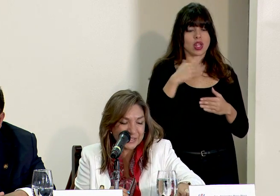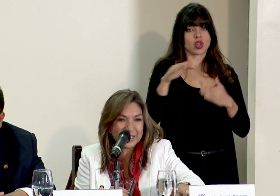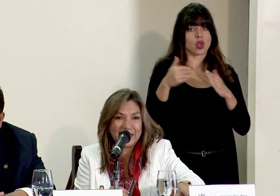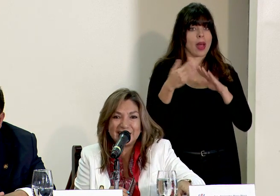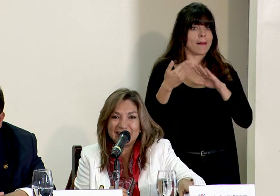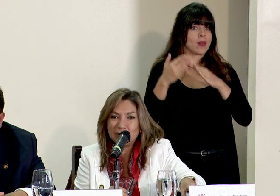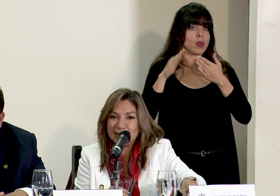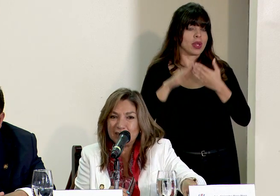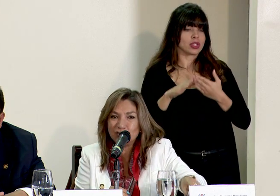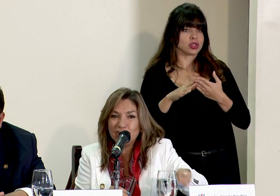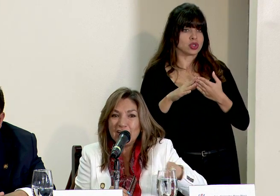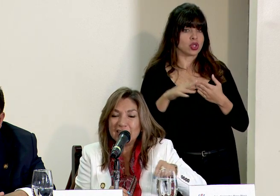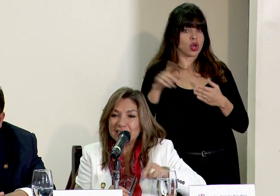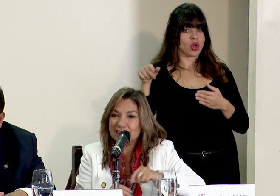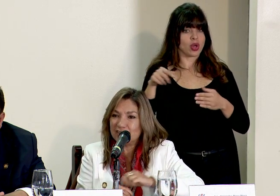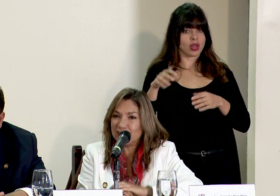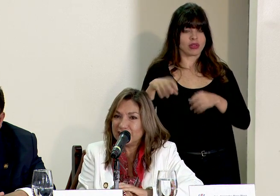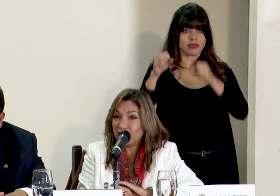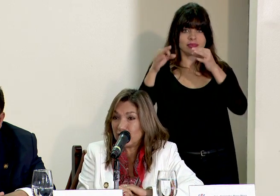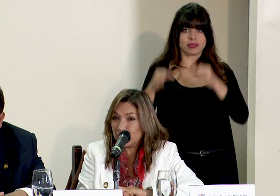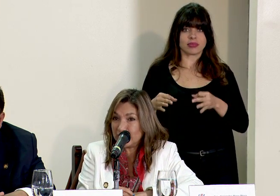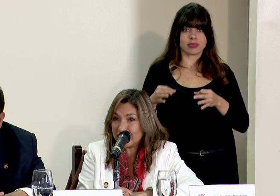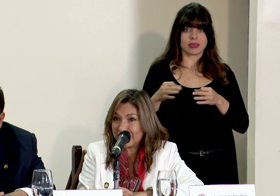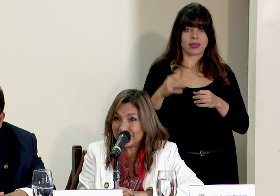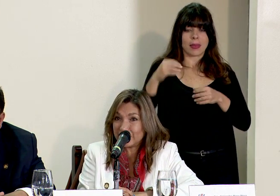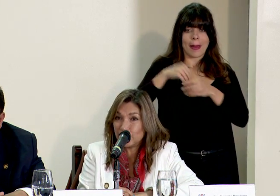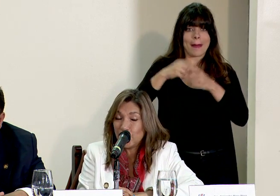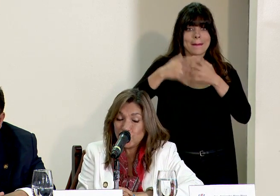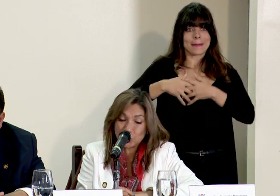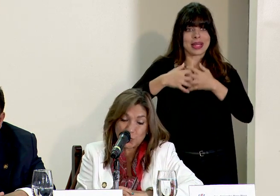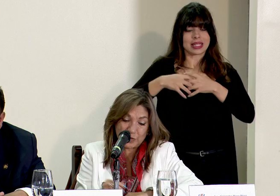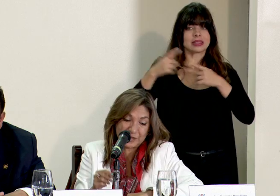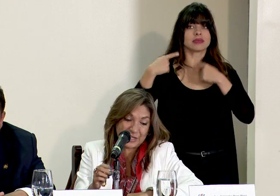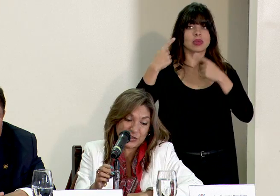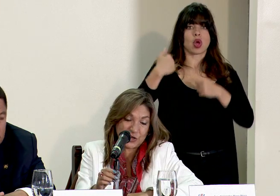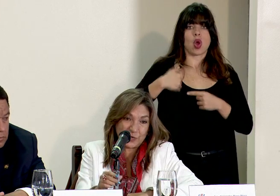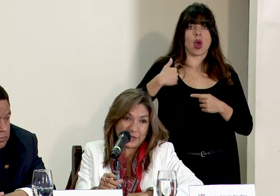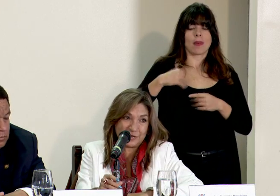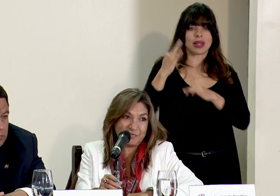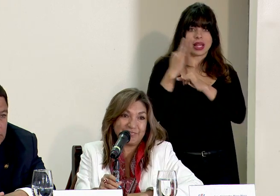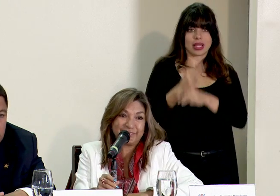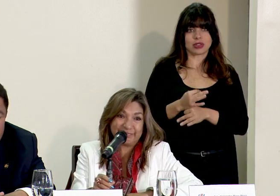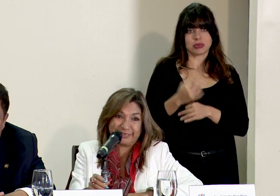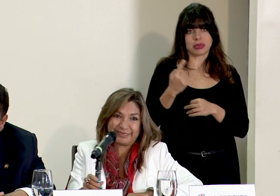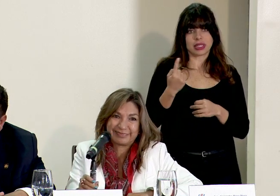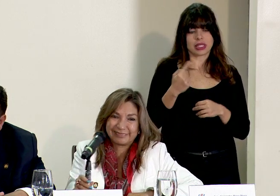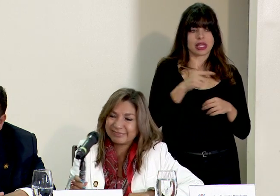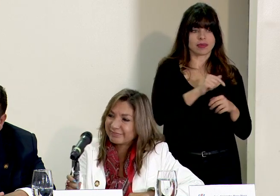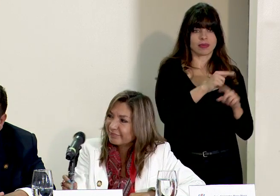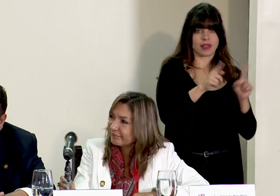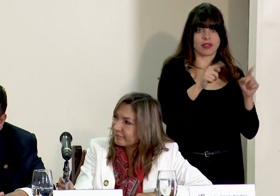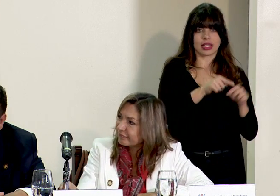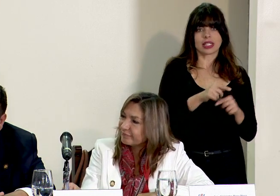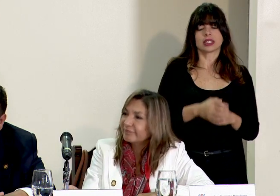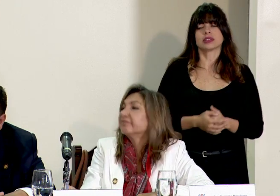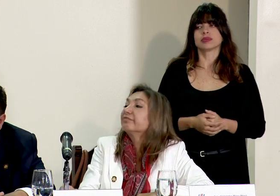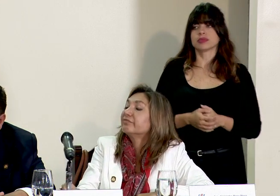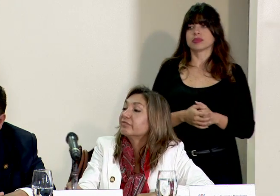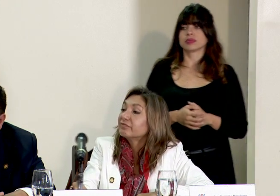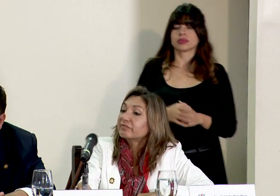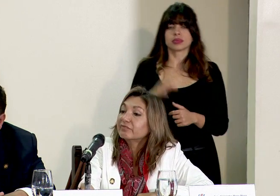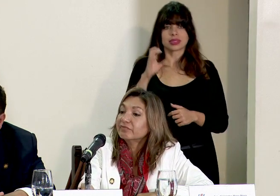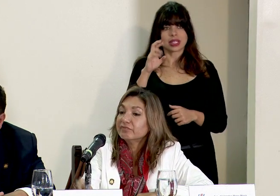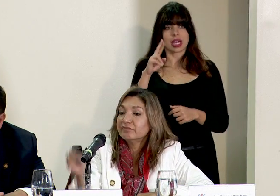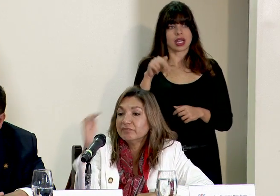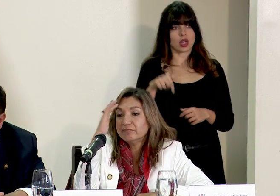población que está determinando las decisiones dentro de la empresa que han sido los hombres tradicionalmente cerro hoy